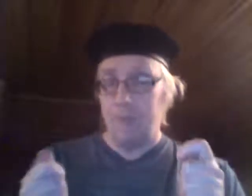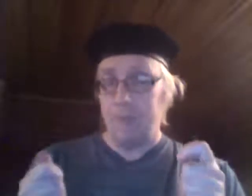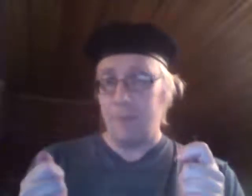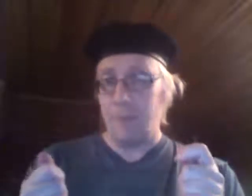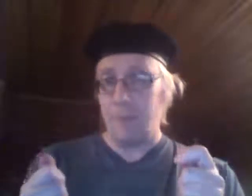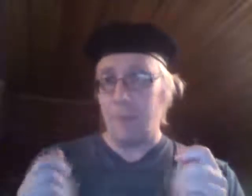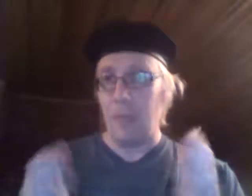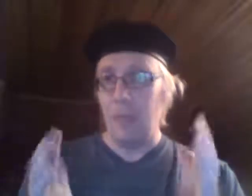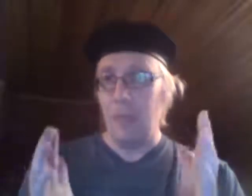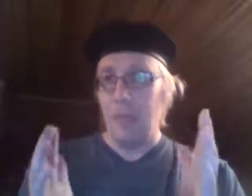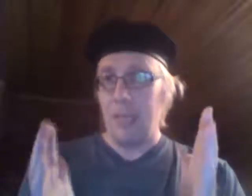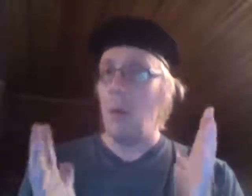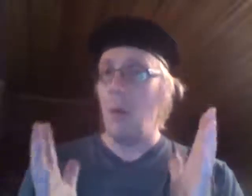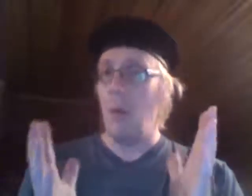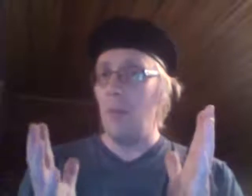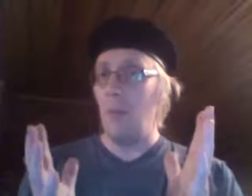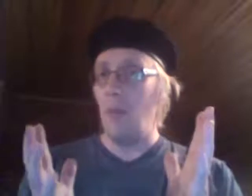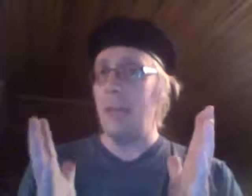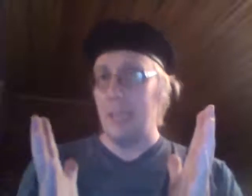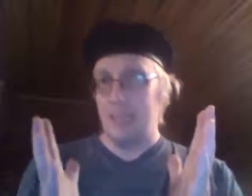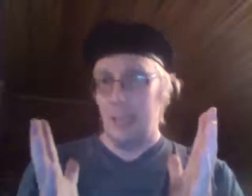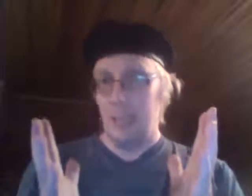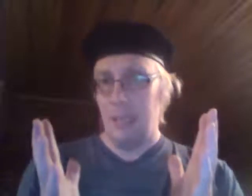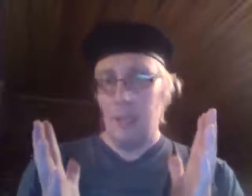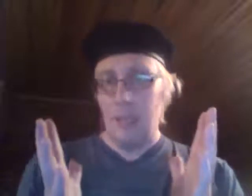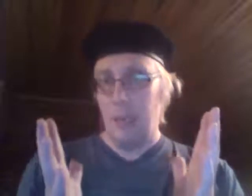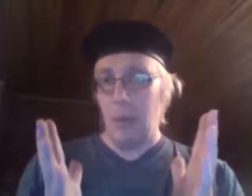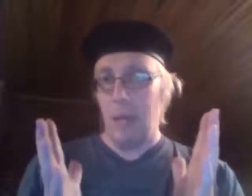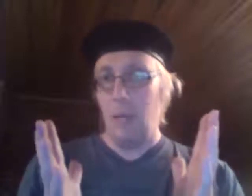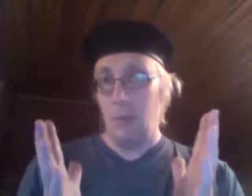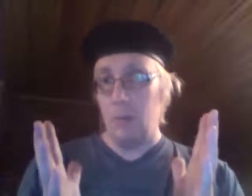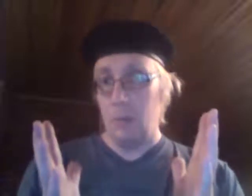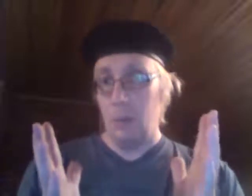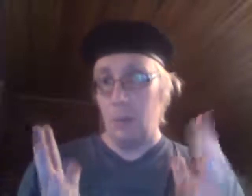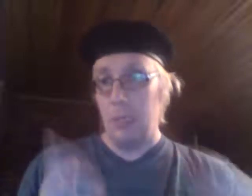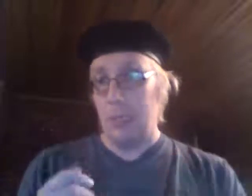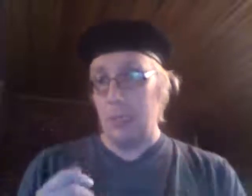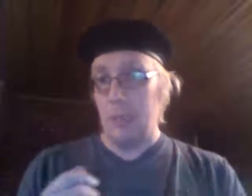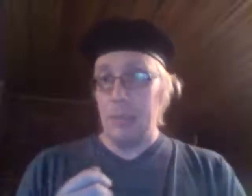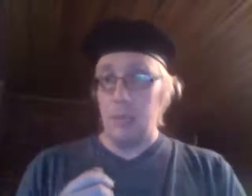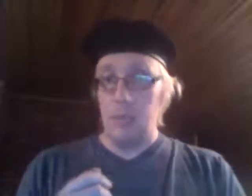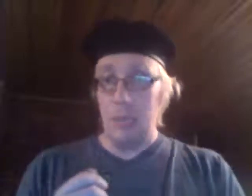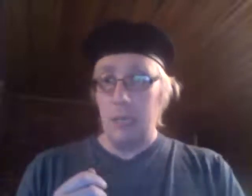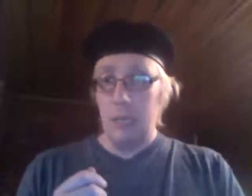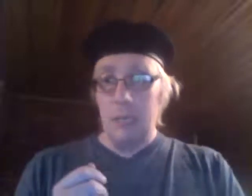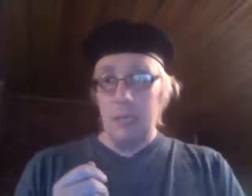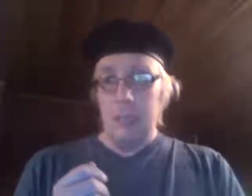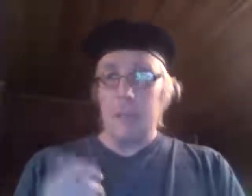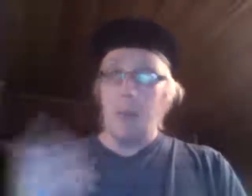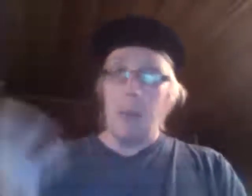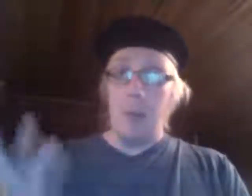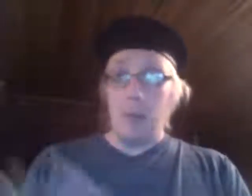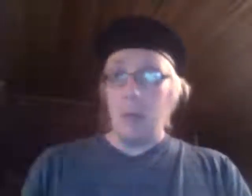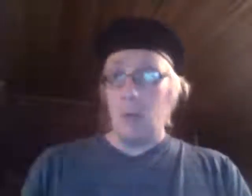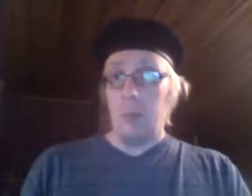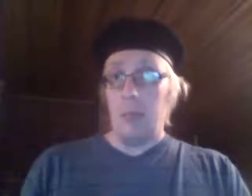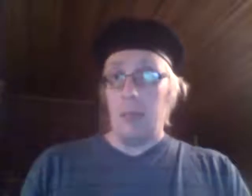tämä luo oikeasti, niin kuin EU-luvussa puhutaan, että tämä pitäisi nyt saada siinä, että maapallon keuhkot palaa.